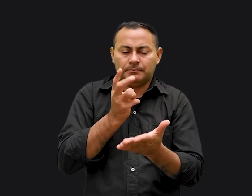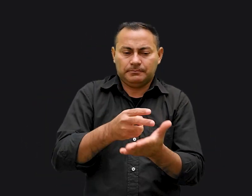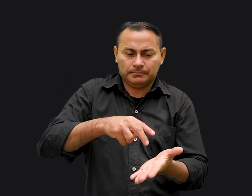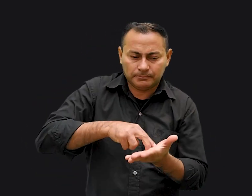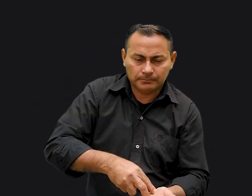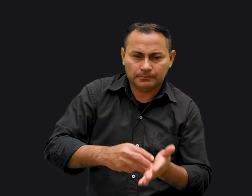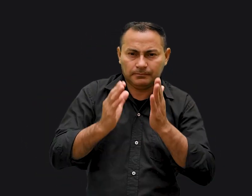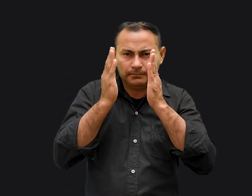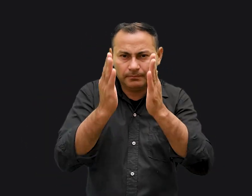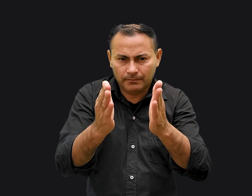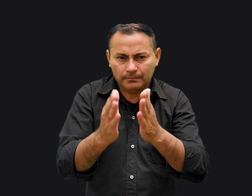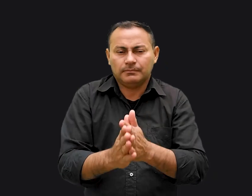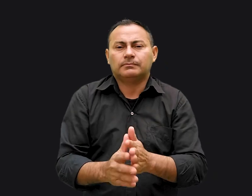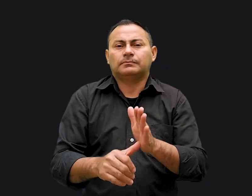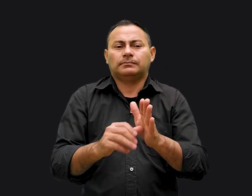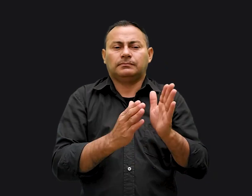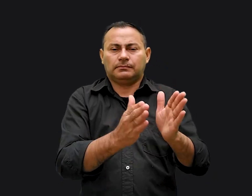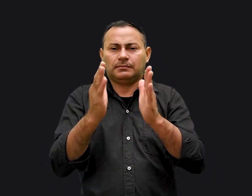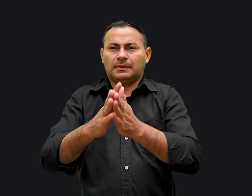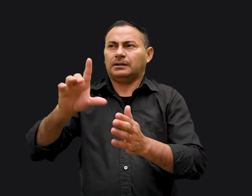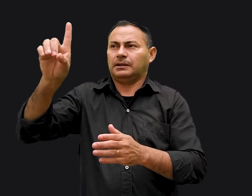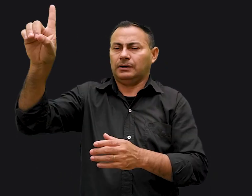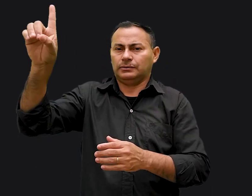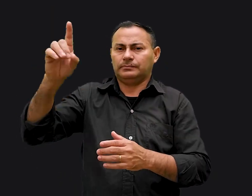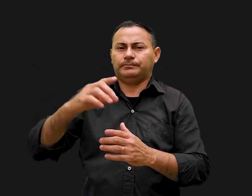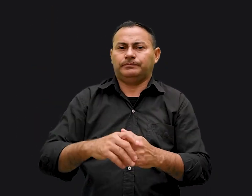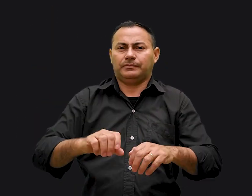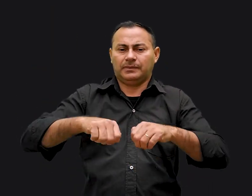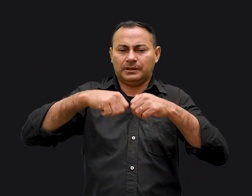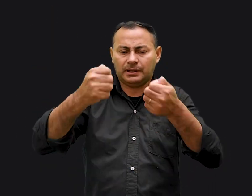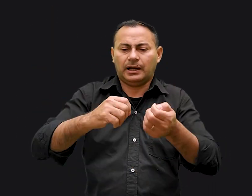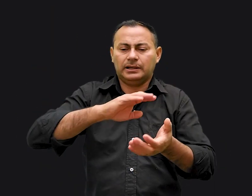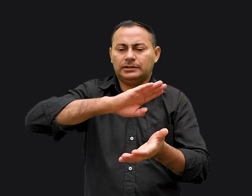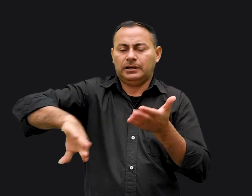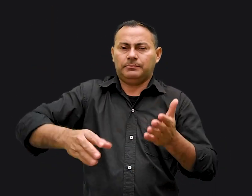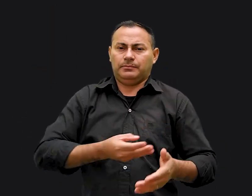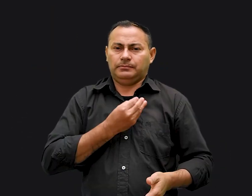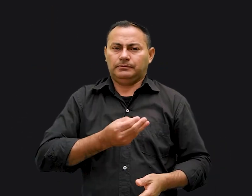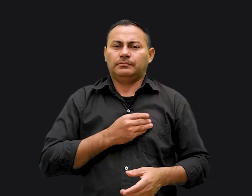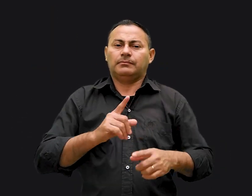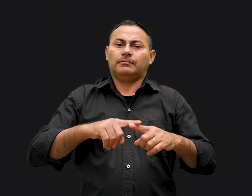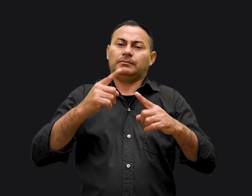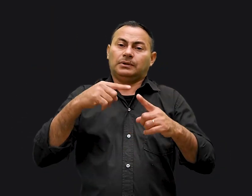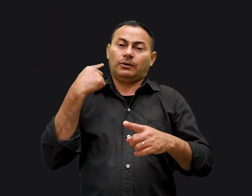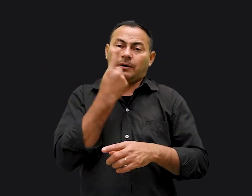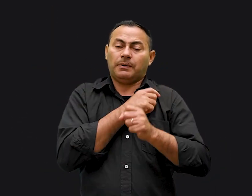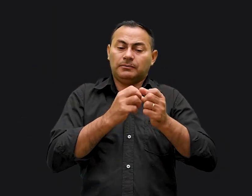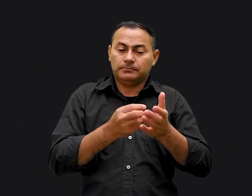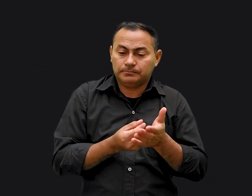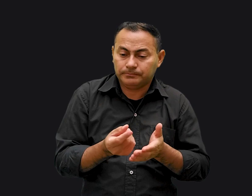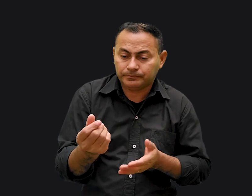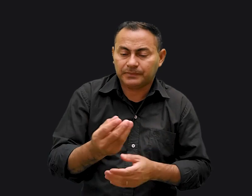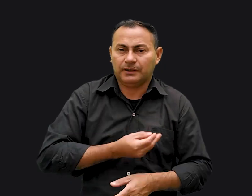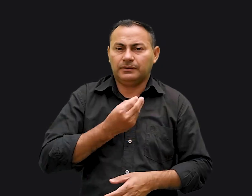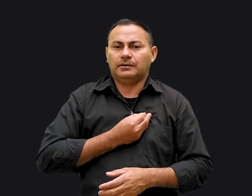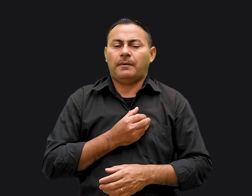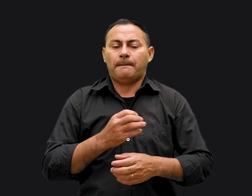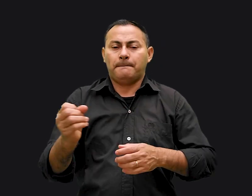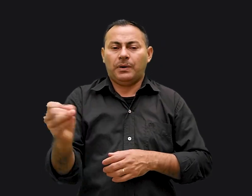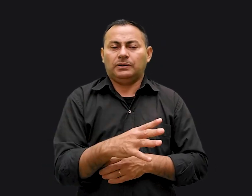manter em perspectiva É a prerrogativa de Deus dar e tirar a vida Nós poderemos até prolongar a vida através de modernos